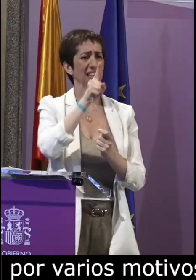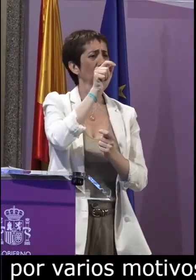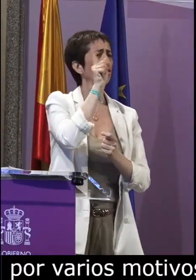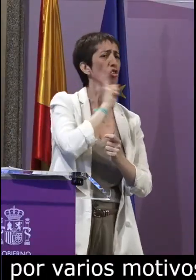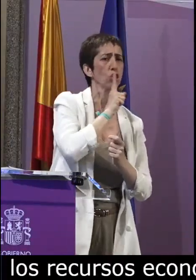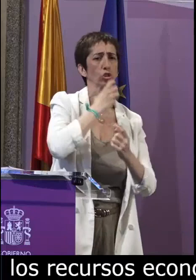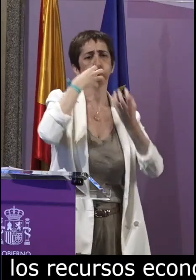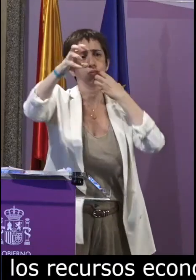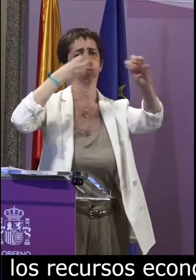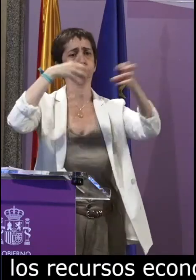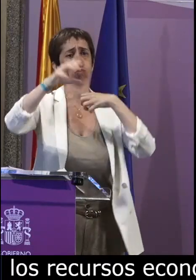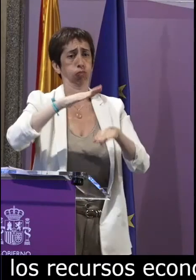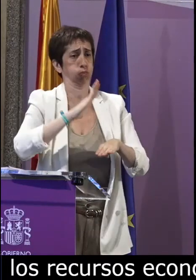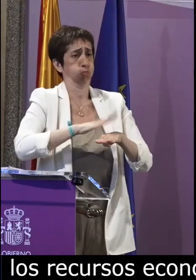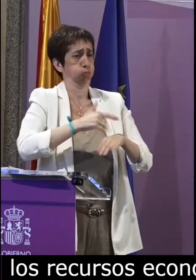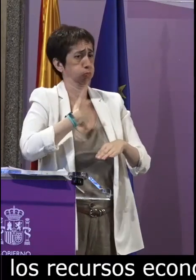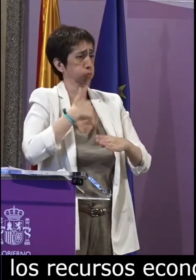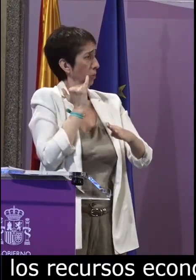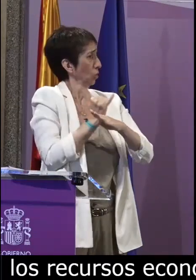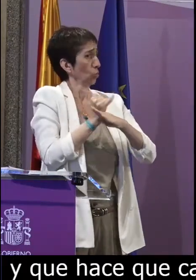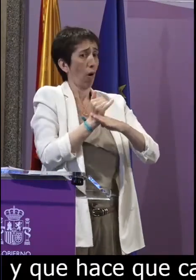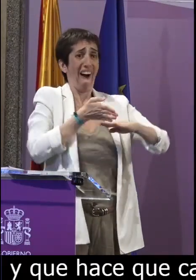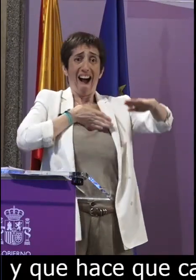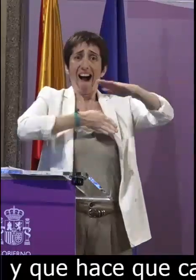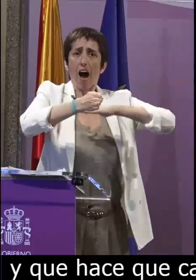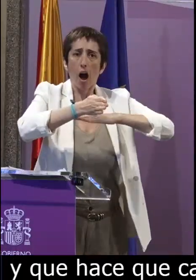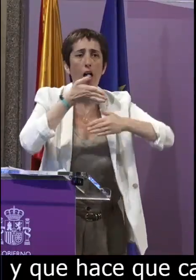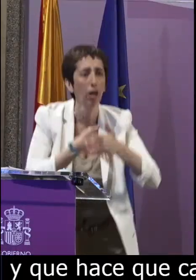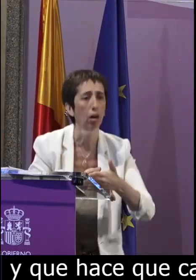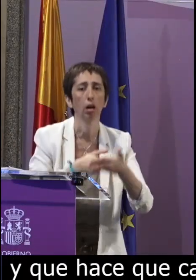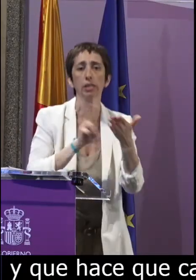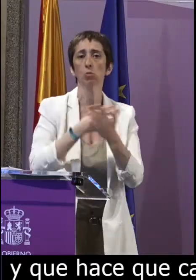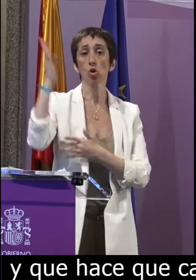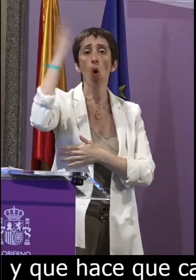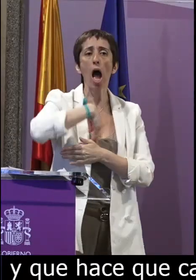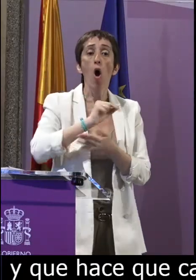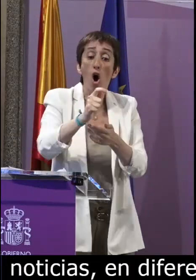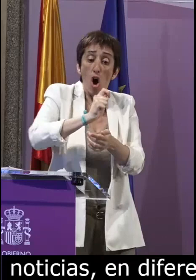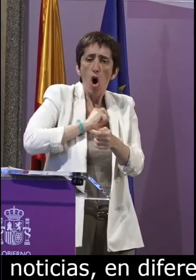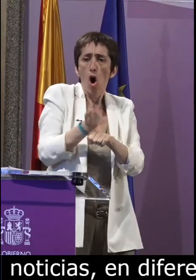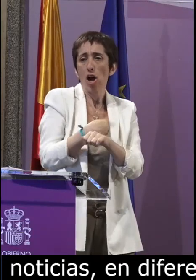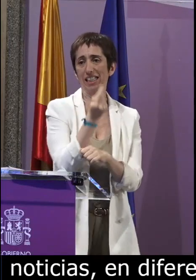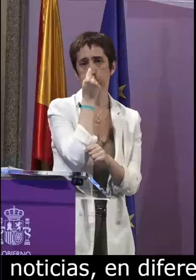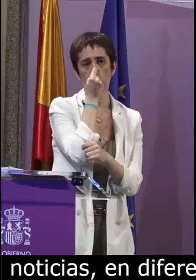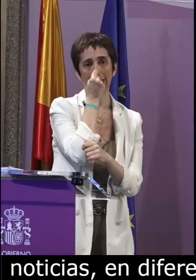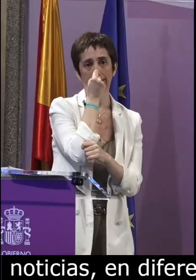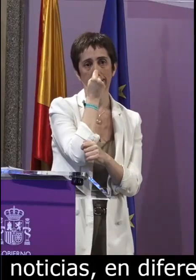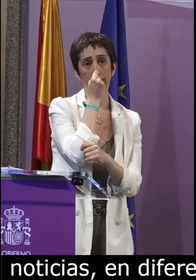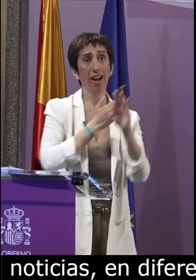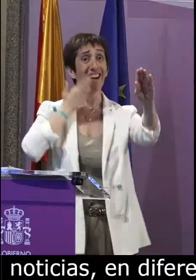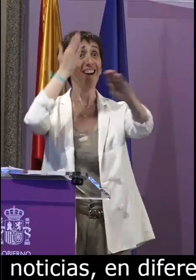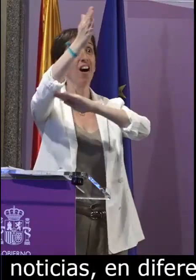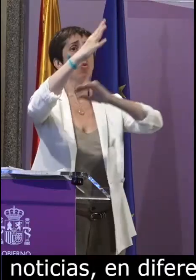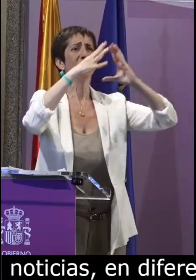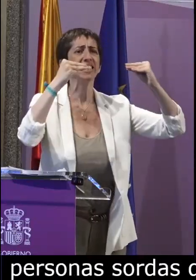territorios de familias o propias personas sordas que protestan porque llegan a sus centros escolares a sus institutos y no